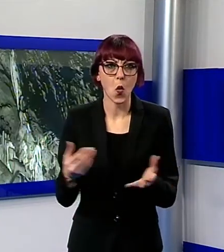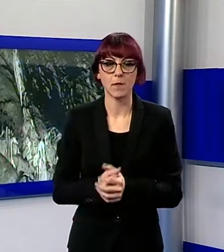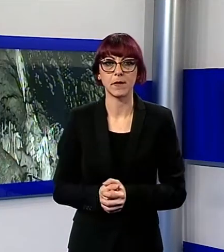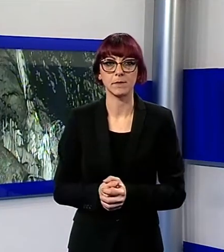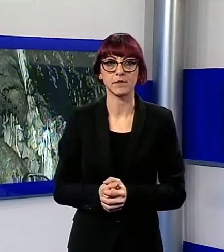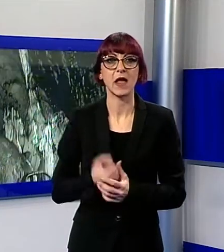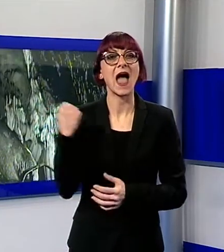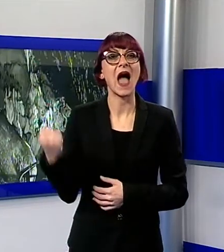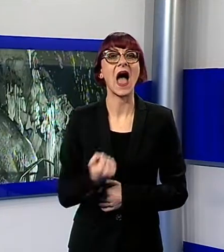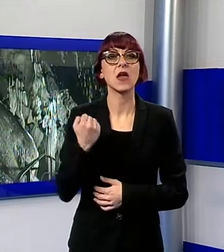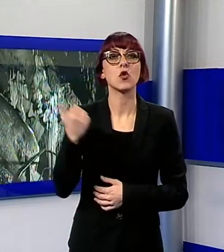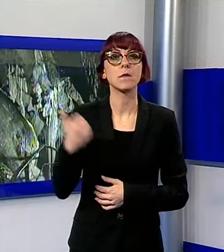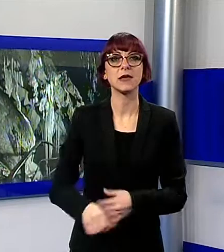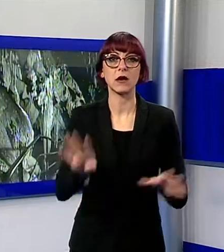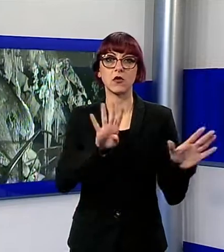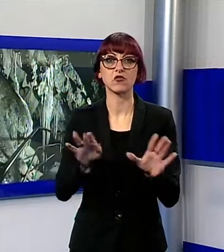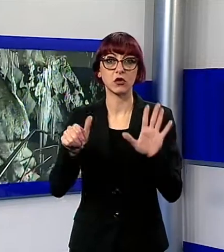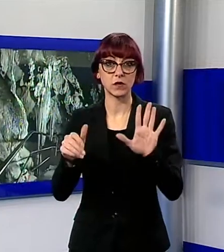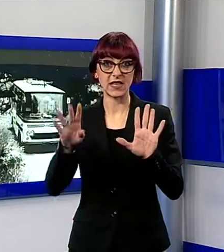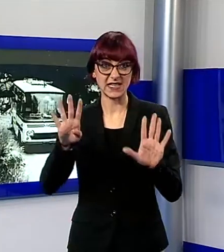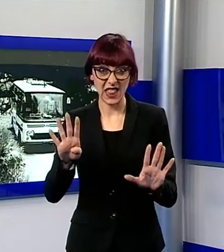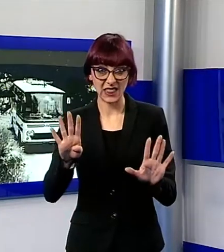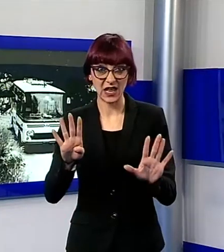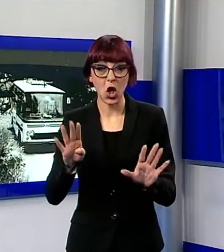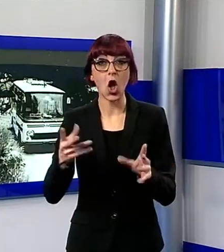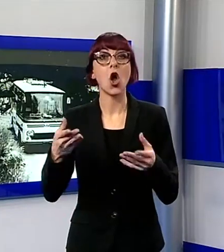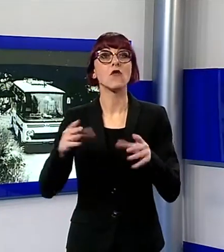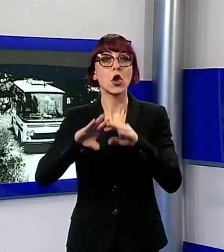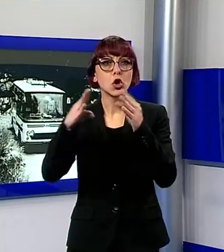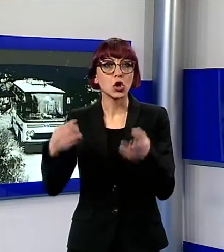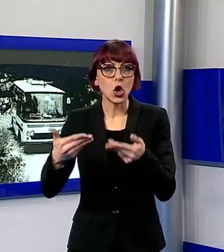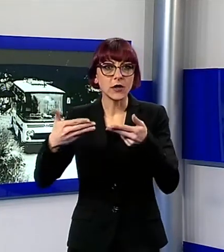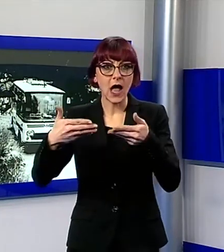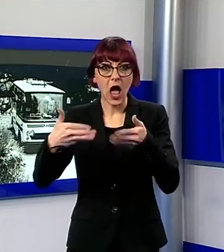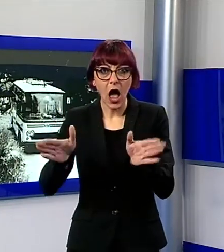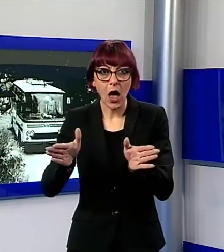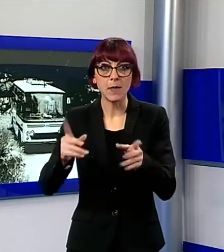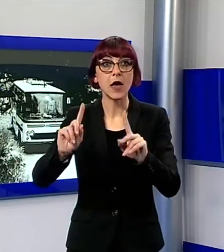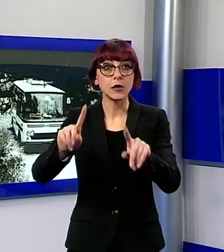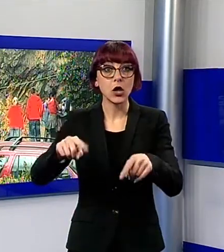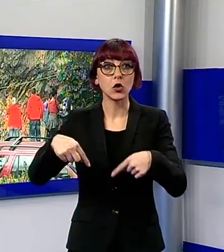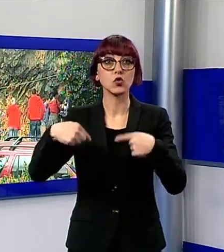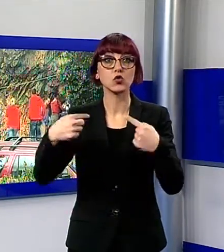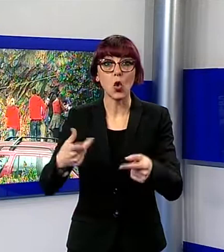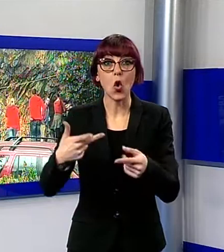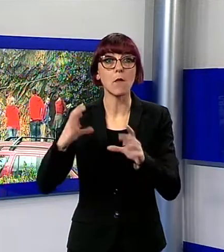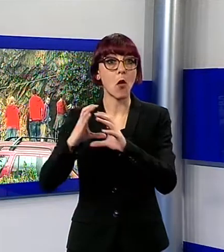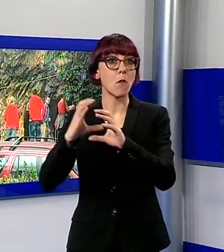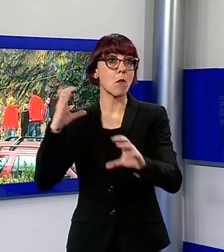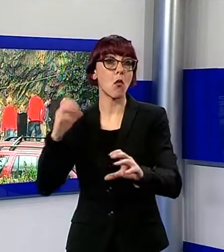la Grotta fu aperta al pubblico e poco dopo arrivò anche il primo pullman con una ventina di turisti. Oggi la Grotta del Vento è